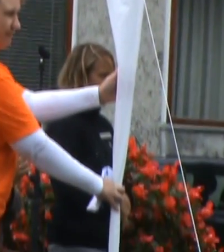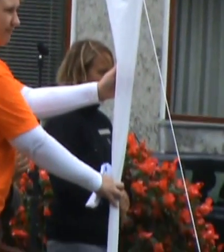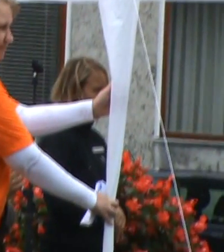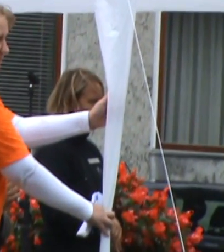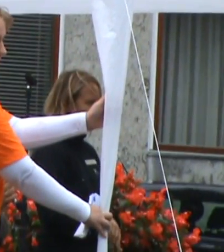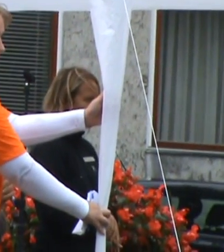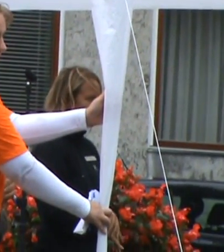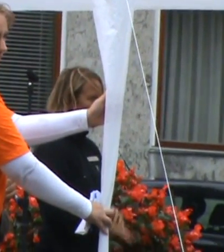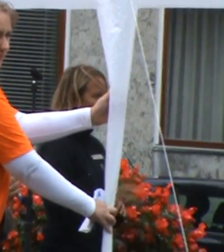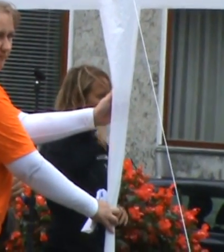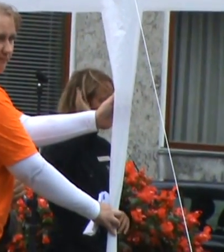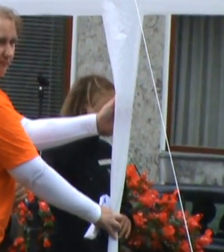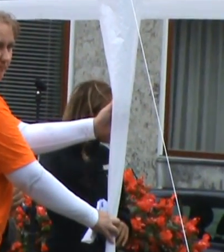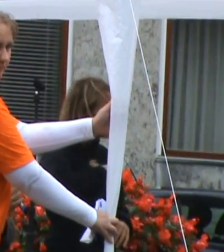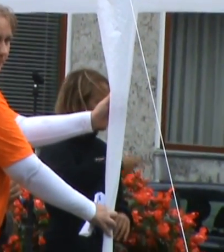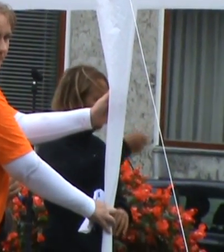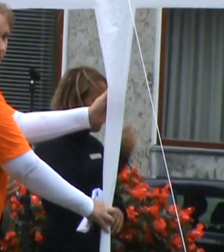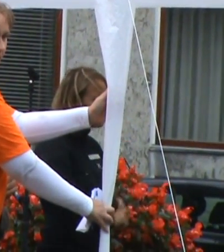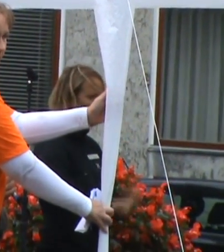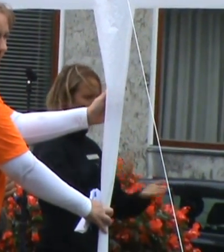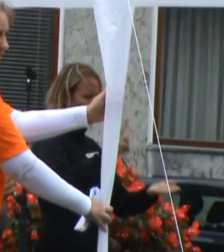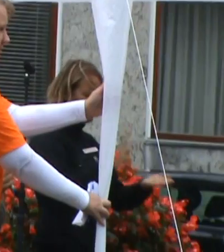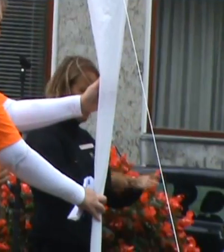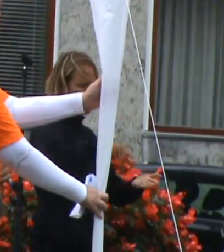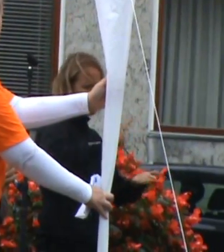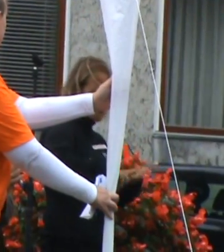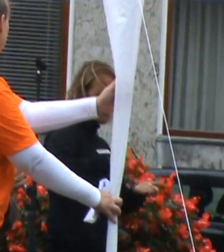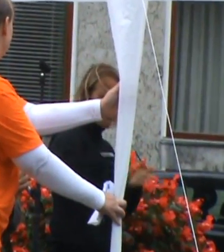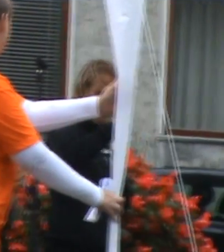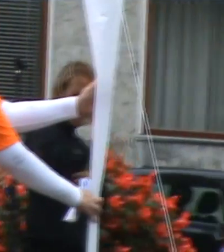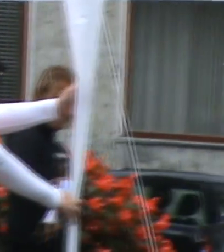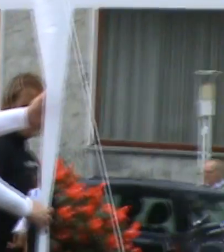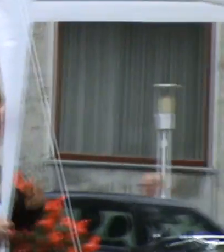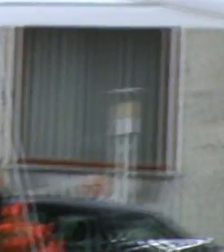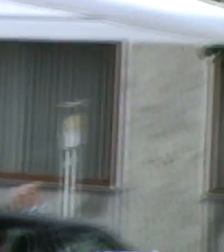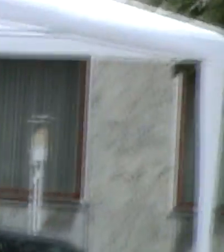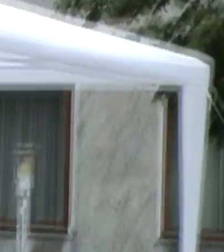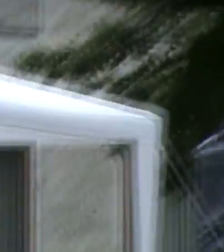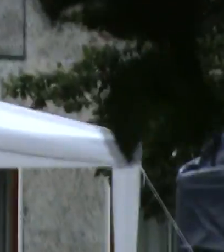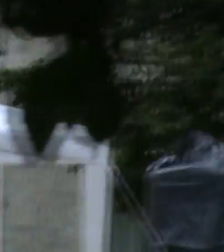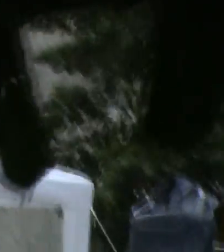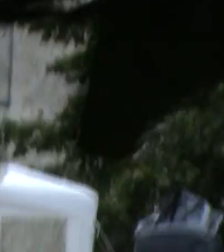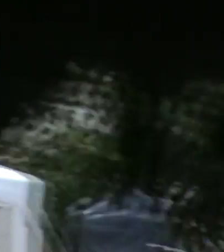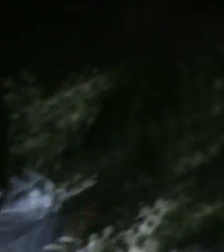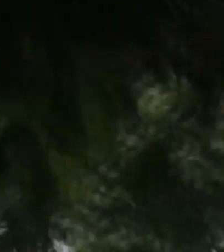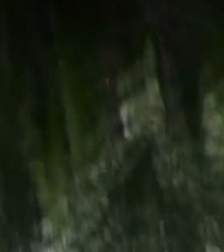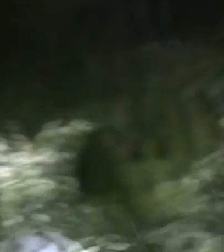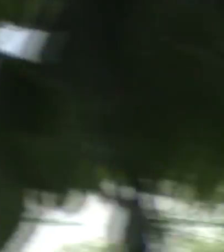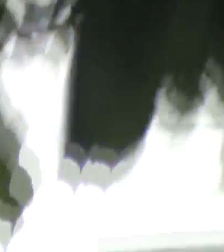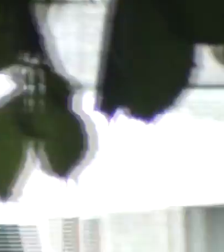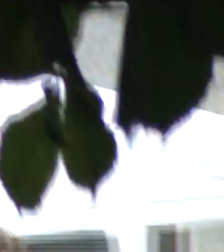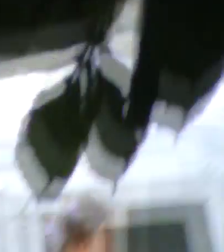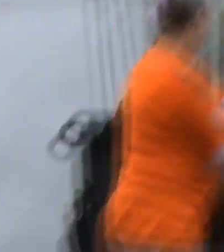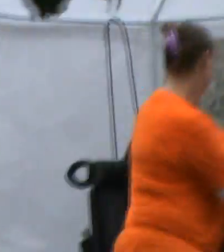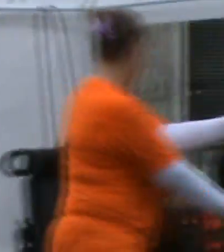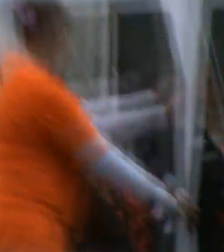Så folk spørger tit mig om, hvordan det overhovedet kunne gå for sig, at jeg kunne gå hen og få børn.